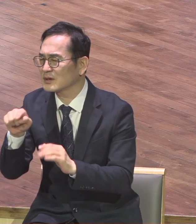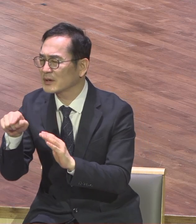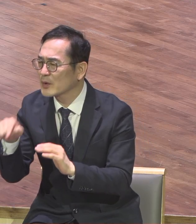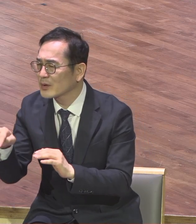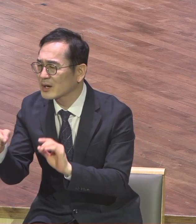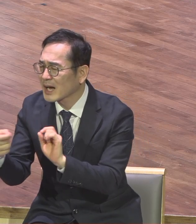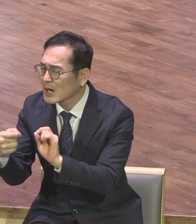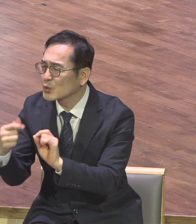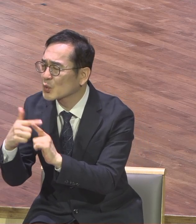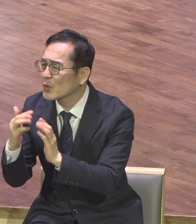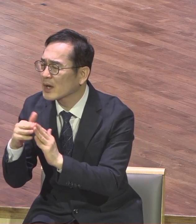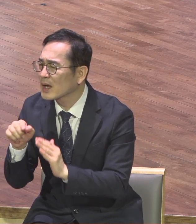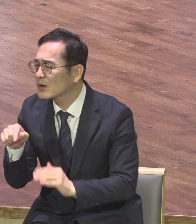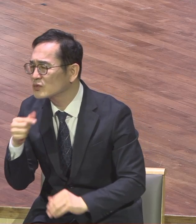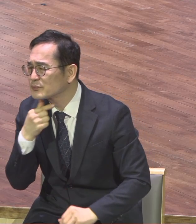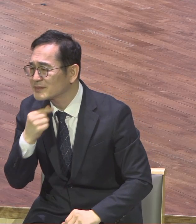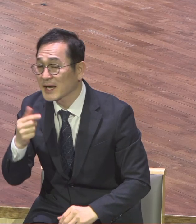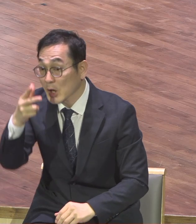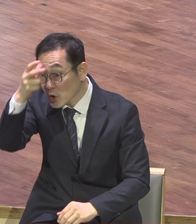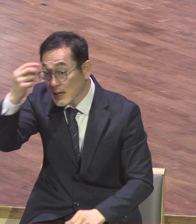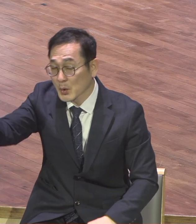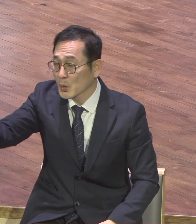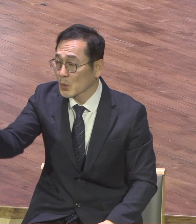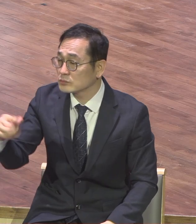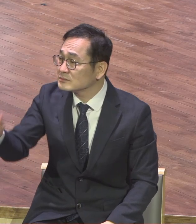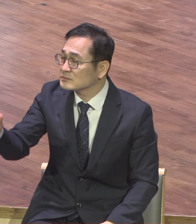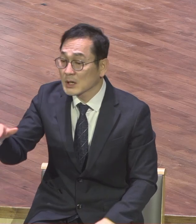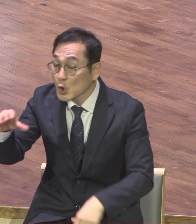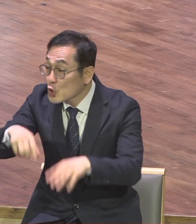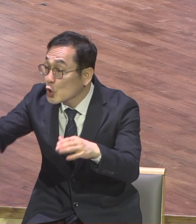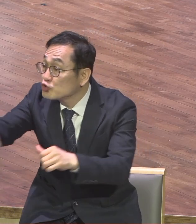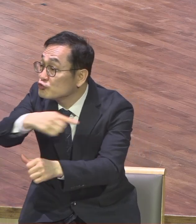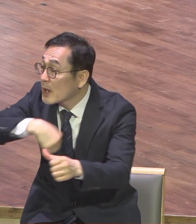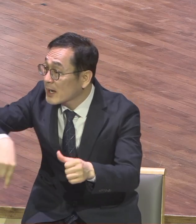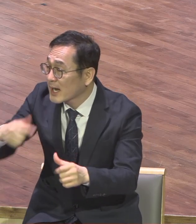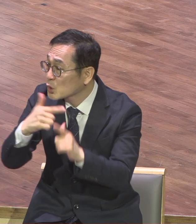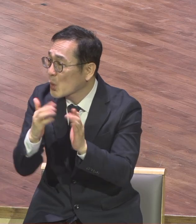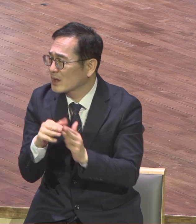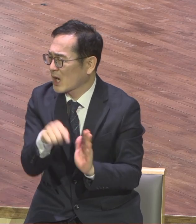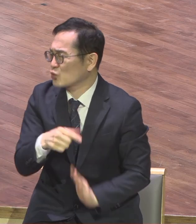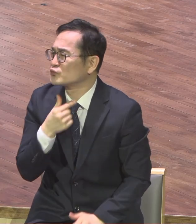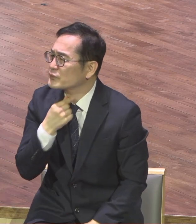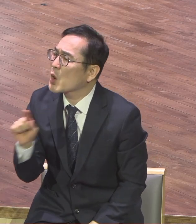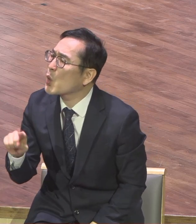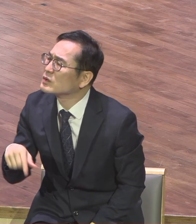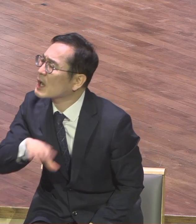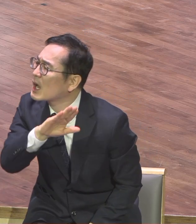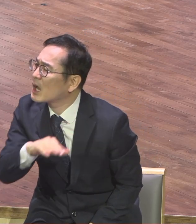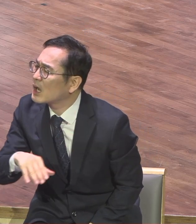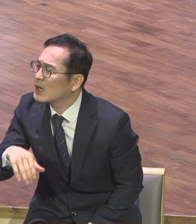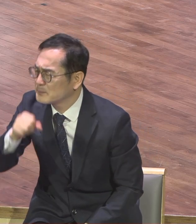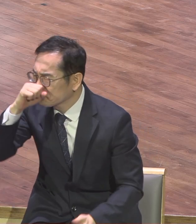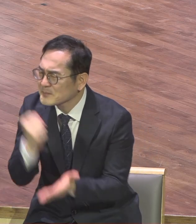어느 교회를 가면 좋겠습니까? 라고 그렇게 물으니까 경찰이 즉시로 그냥 저 교회 가십시오